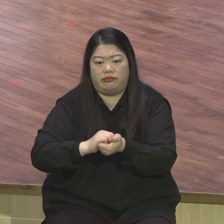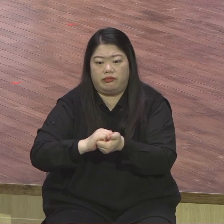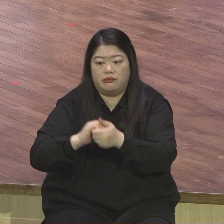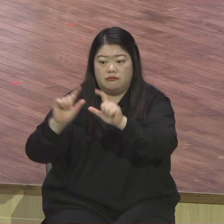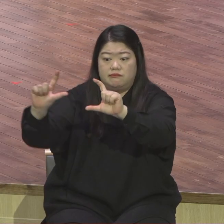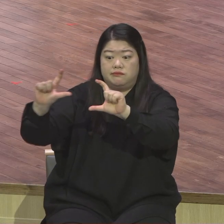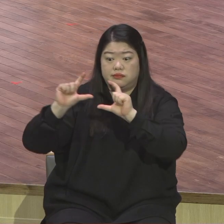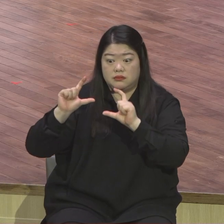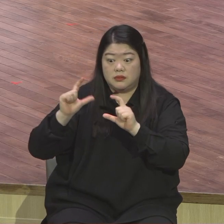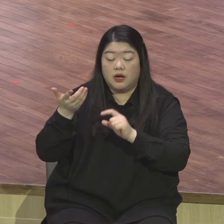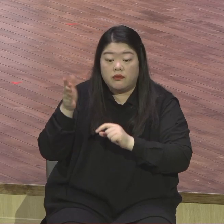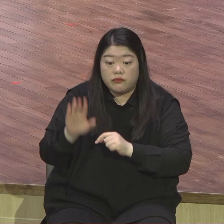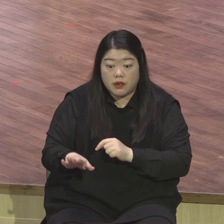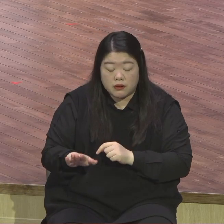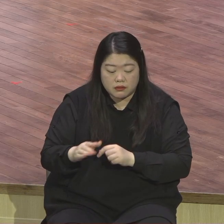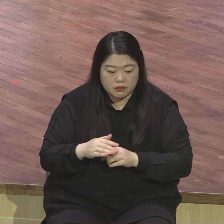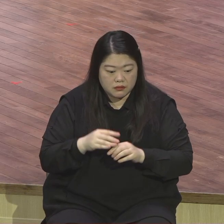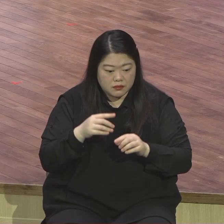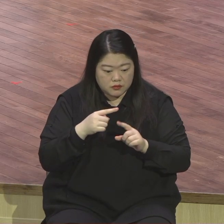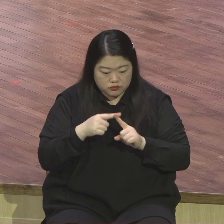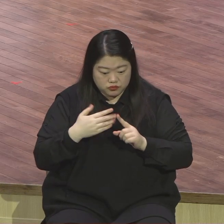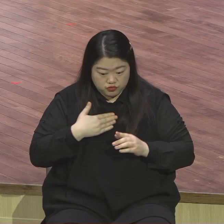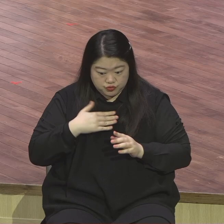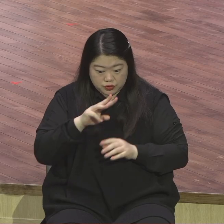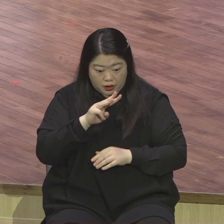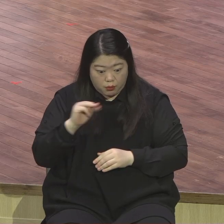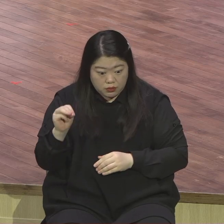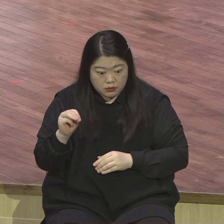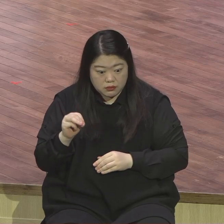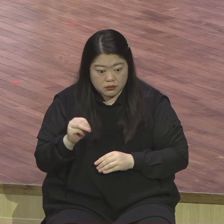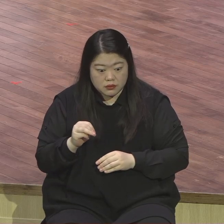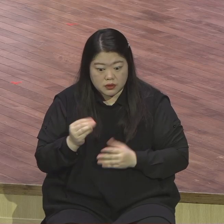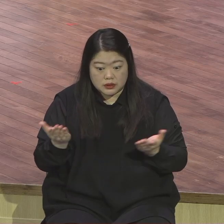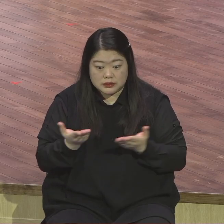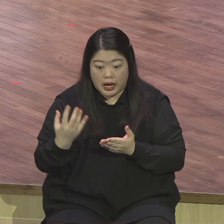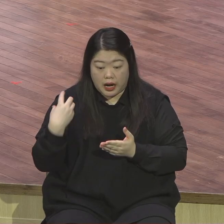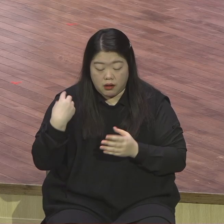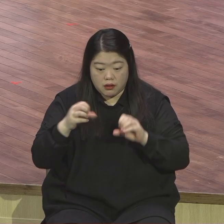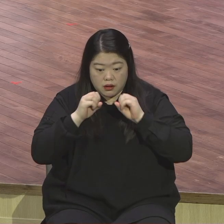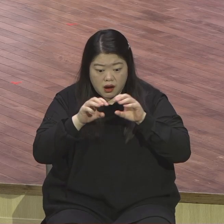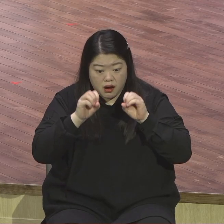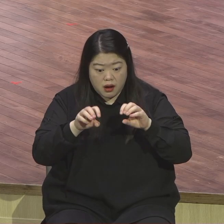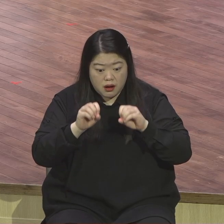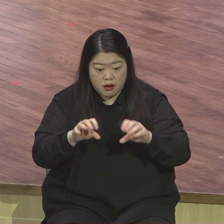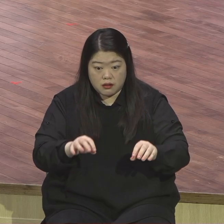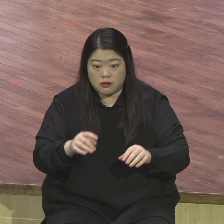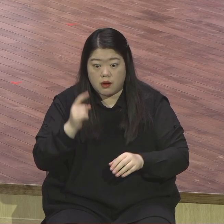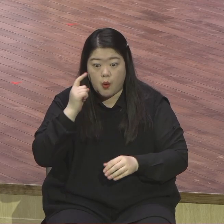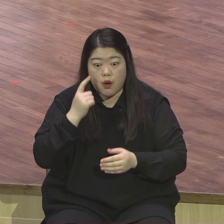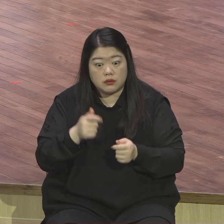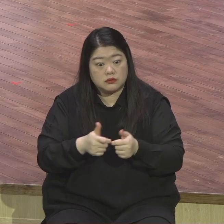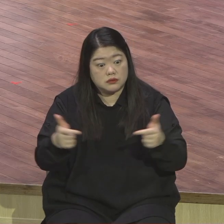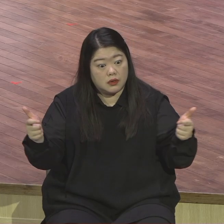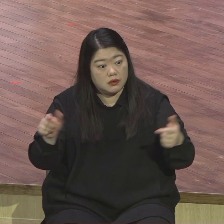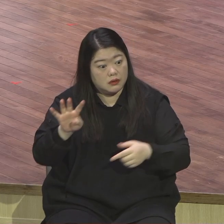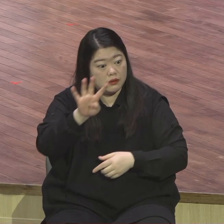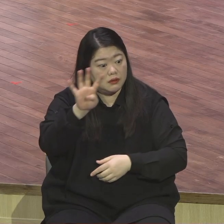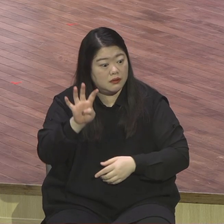오히려 이 코로나19 기간에 더 활성화되고 놀라운 일이에요 활성화되고 있다는 사실이에요 교구부터